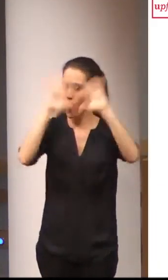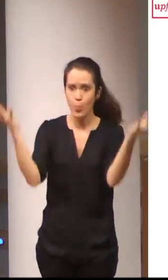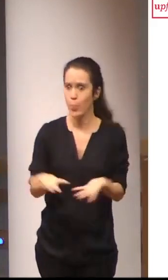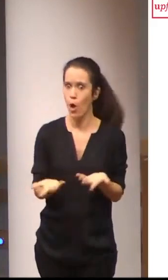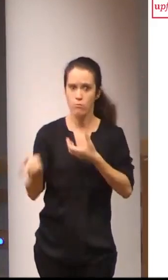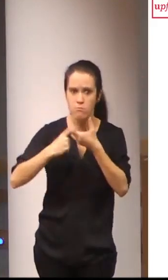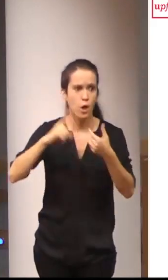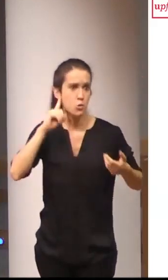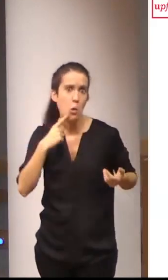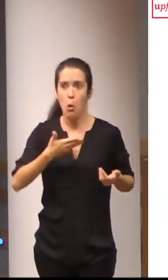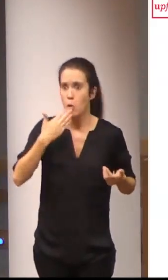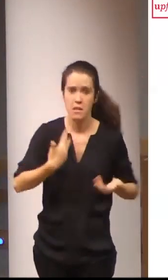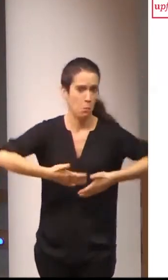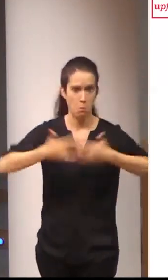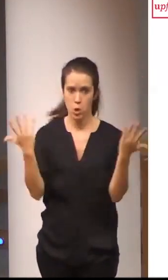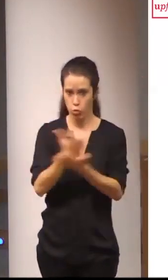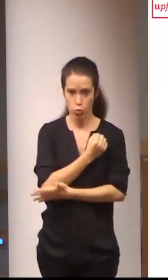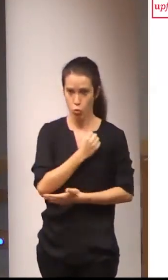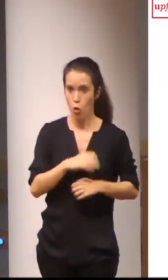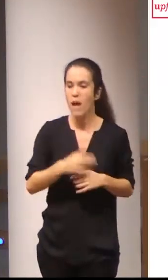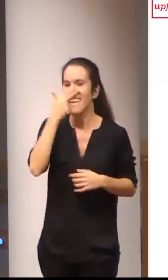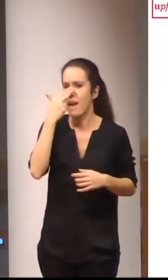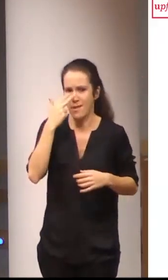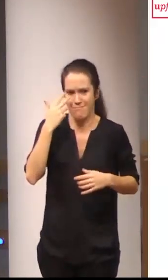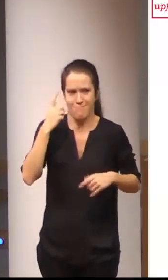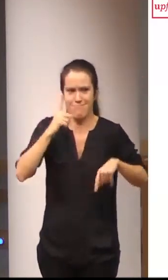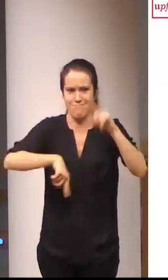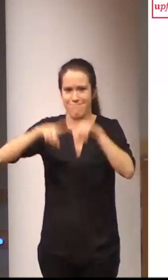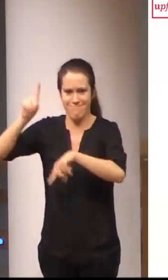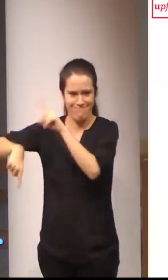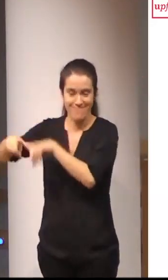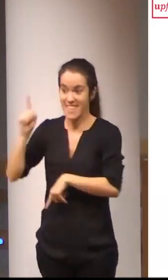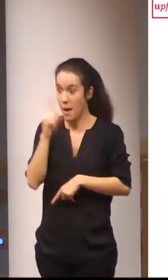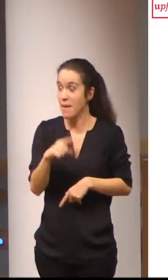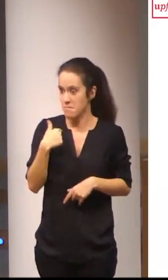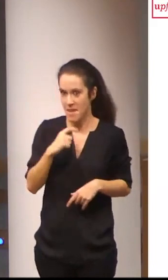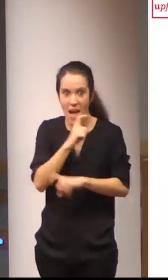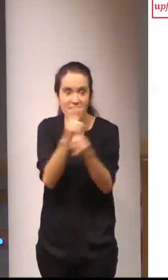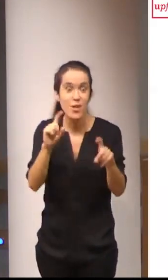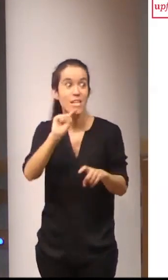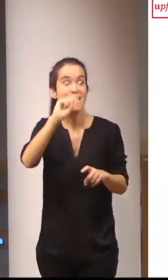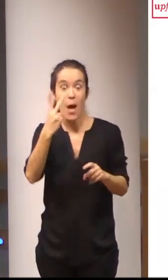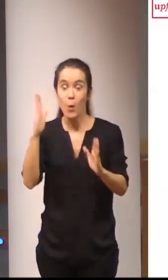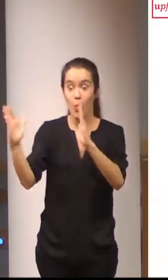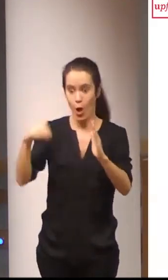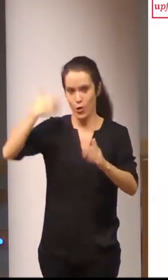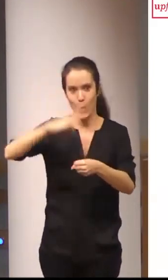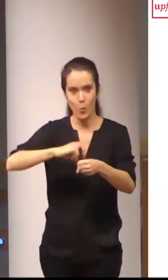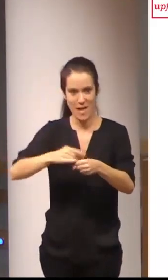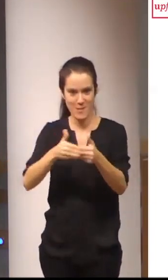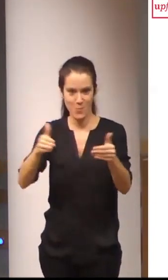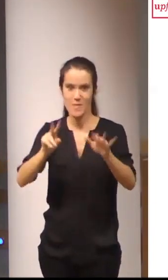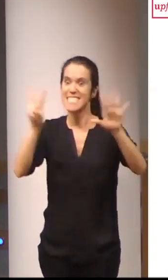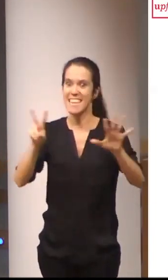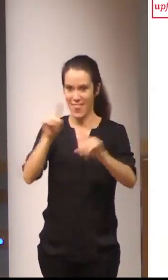mundo sordos oyentes con intereses muy distintos por cierto que empezamos la segunda edición el próximo lunes siete de